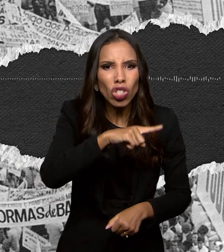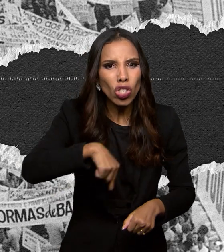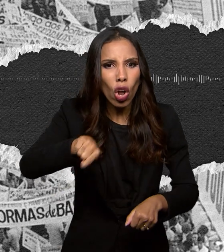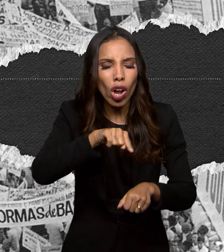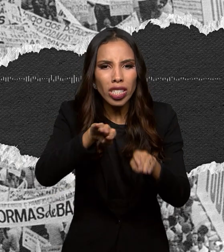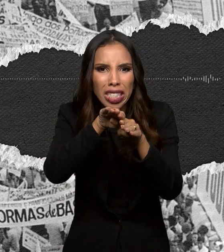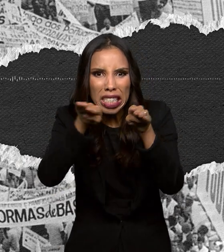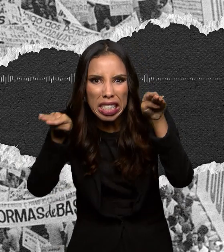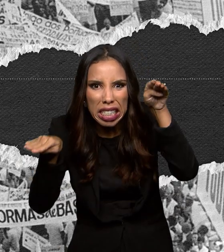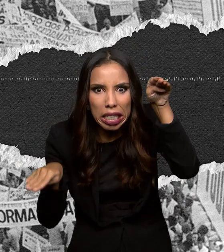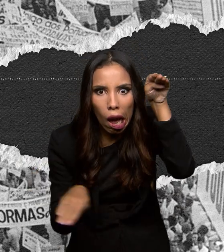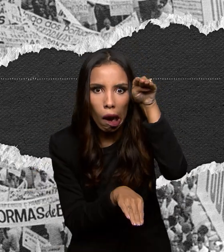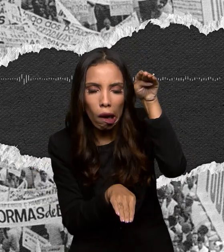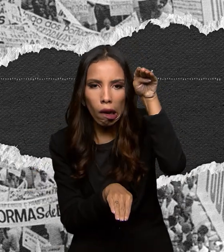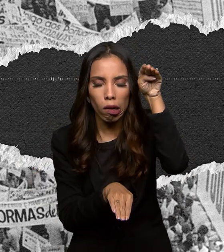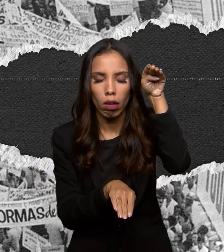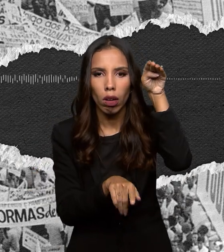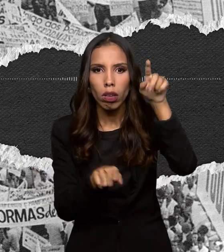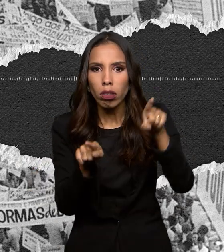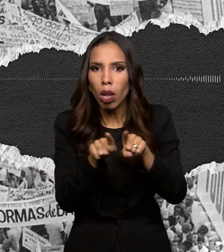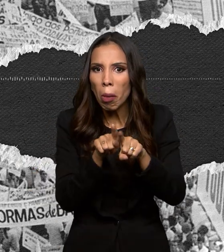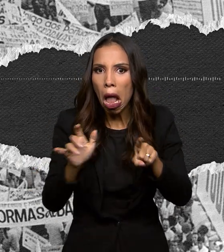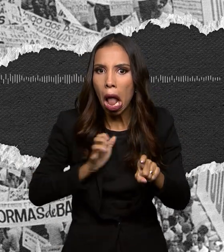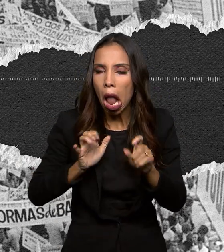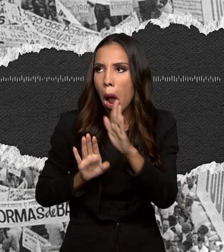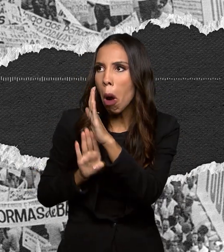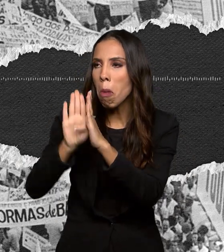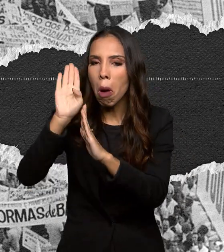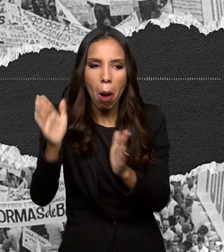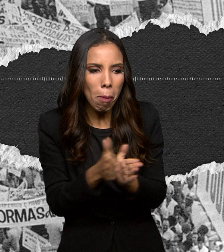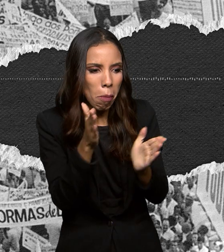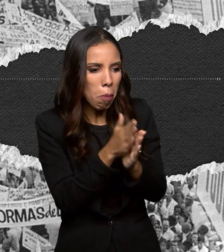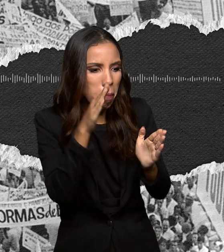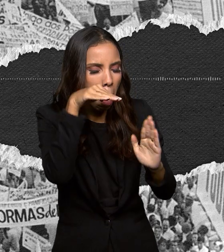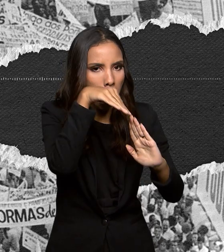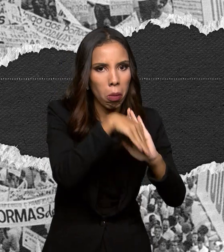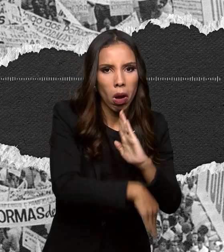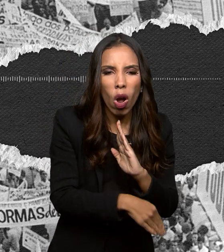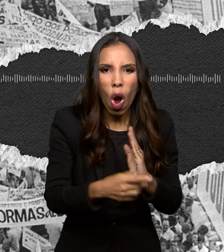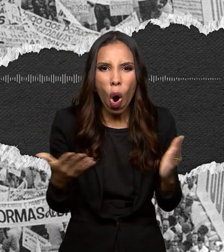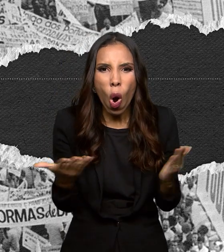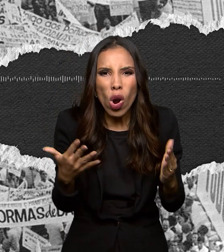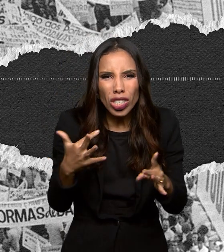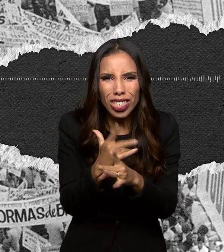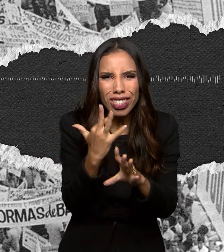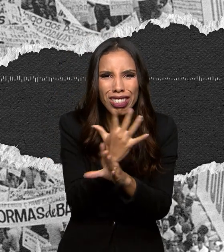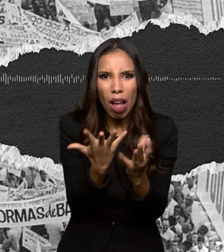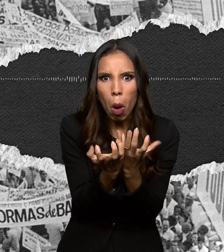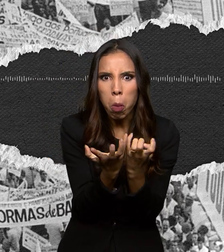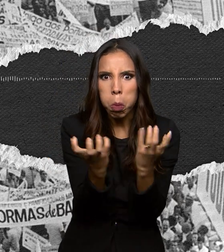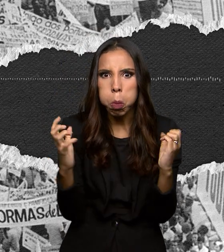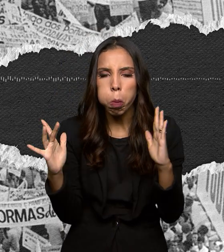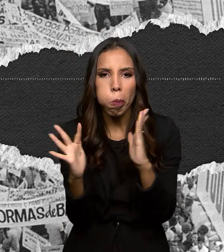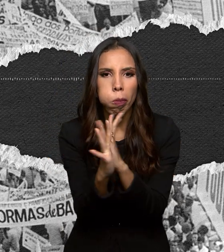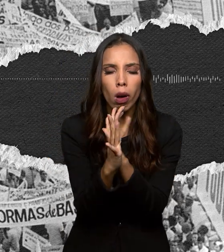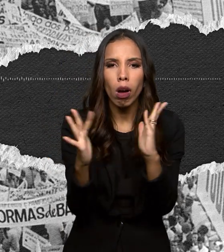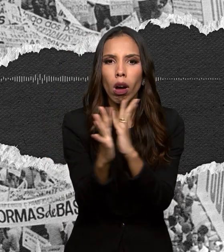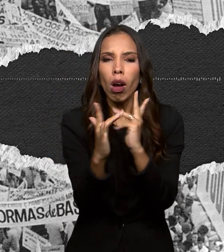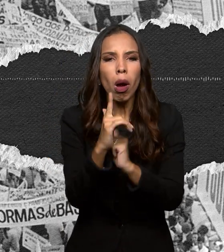tanta concentração de renda. Você não teria hoje essas cidades inchadas. Seria um outro Brasil se não tivesse havido